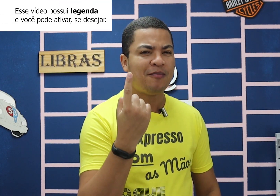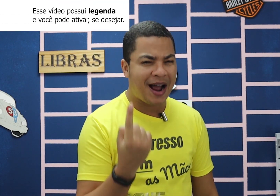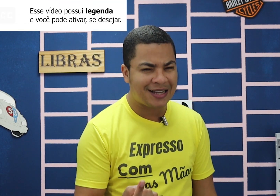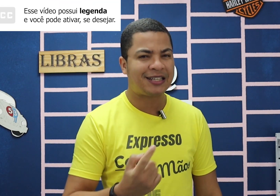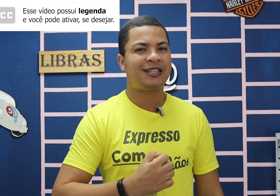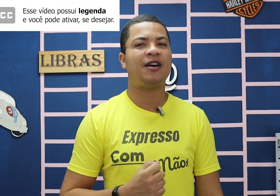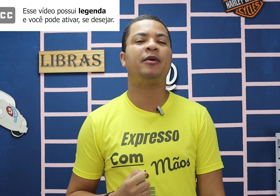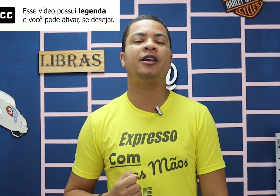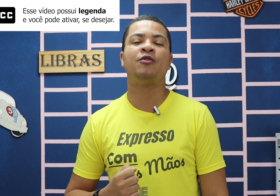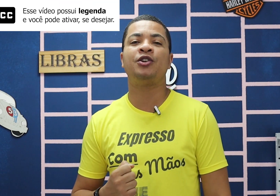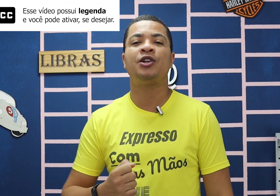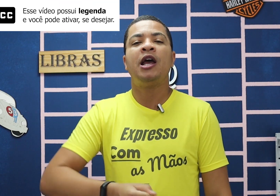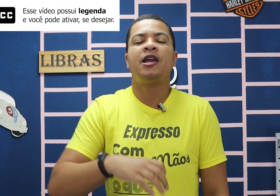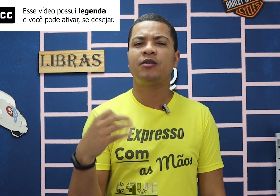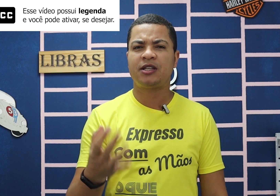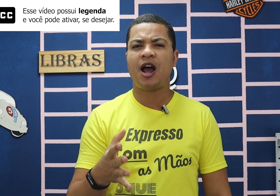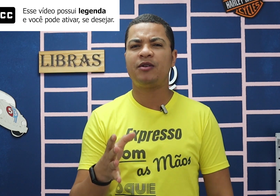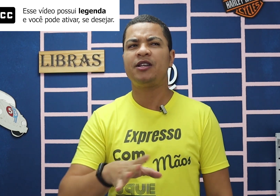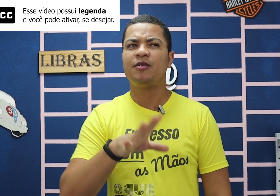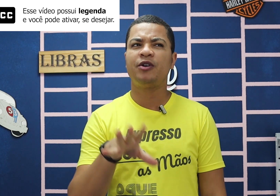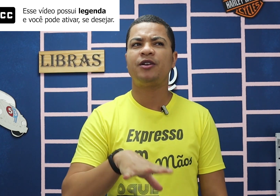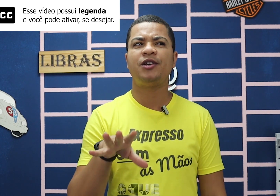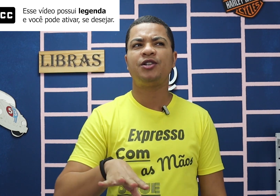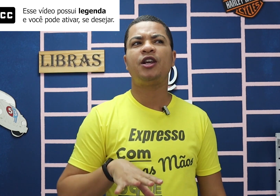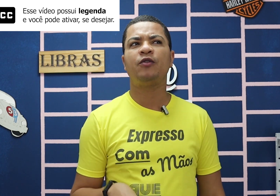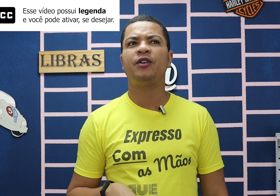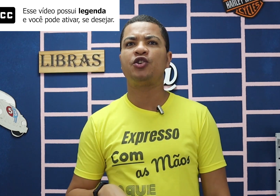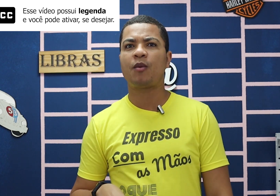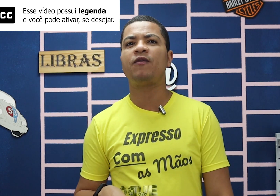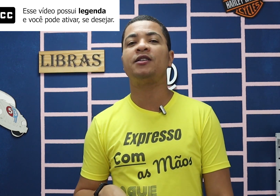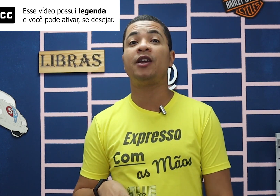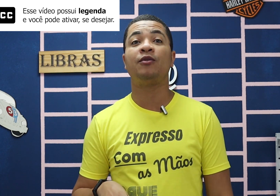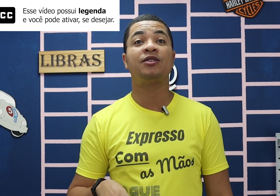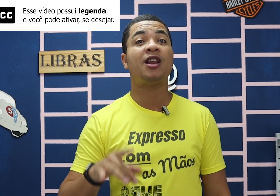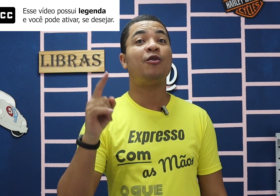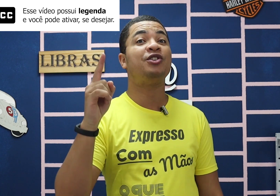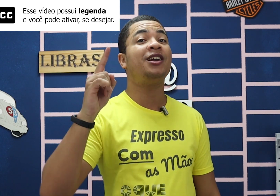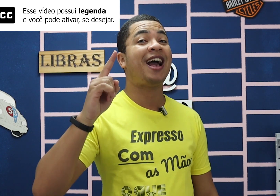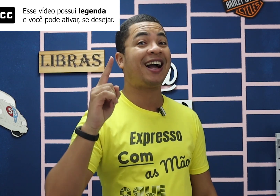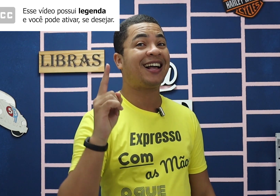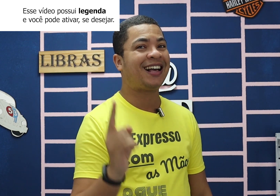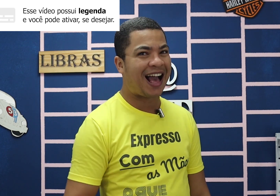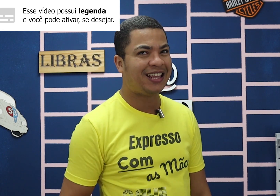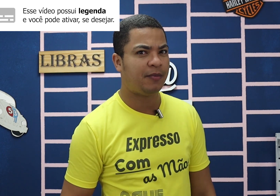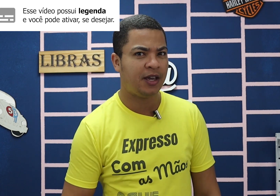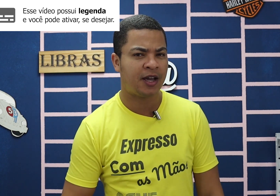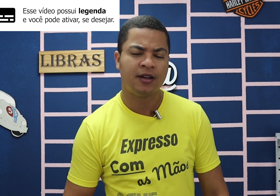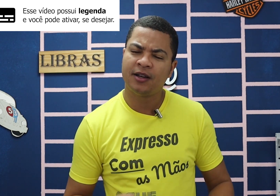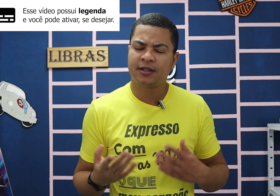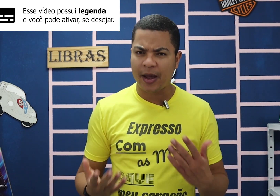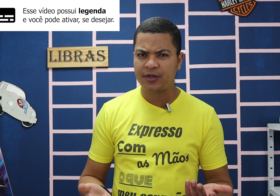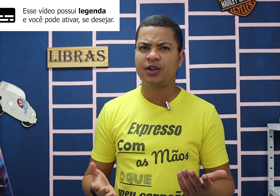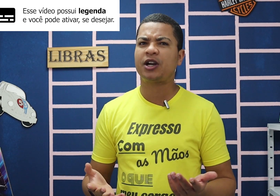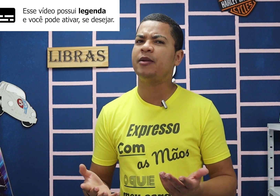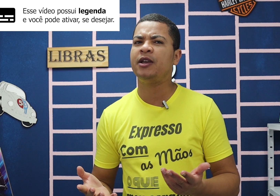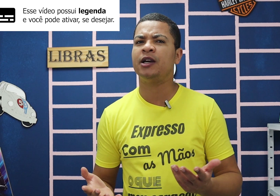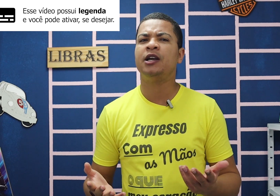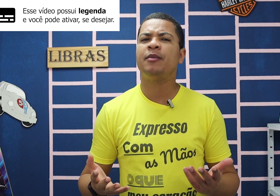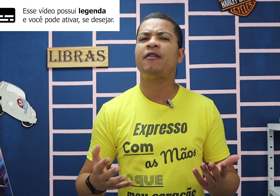massa que você vai aprender hoje. E é um sinal, assim, que muita gente tem dúvida de como fazê-lo. Sinal de academia. Sabe o sinal de academia? Para